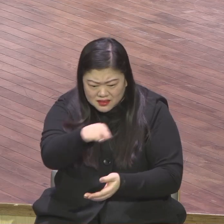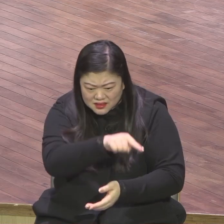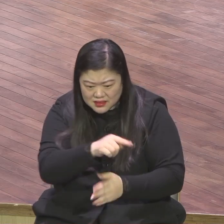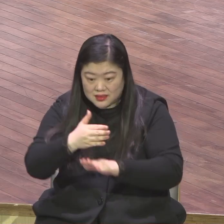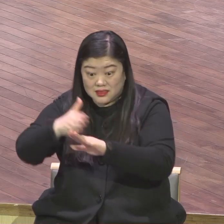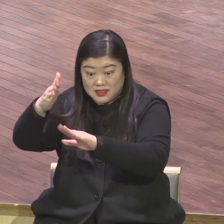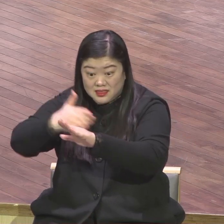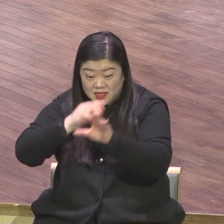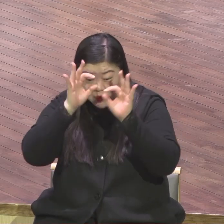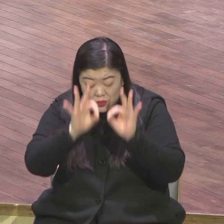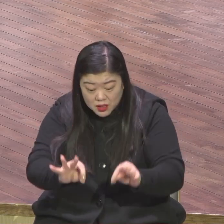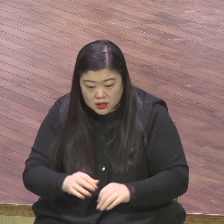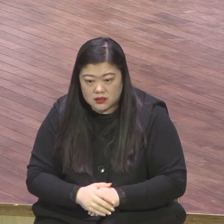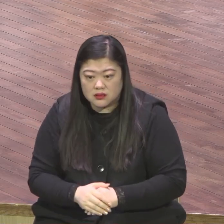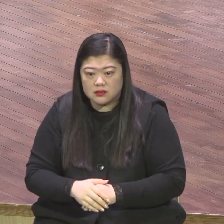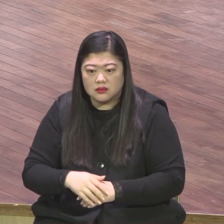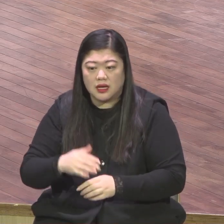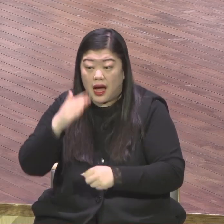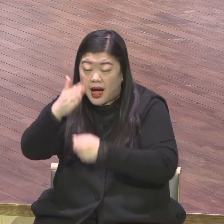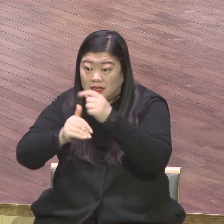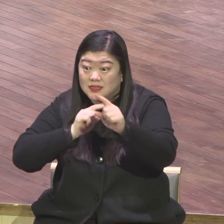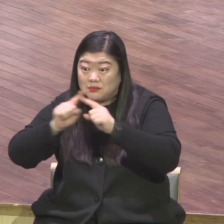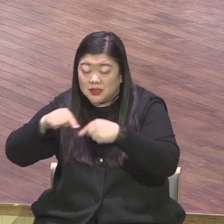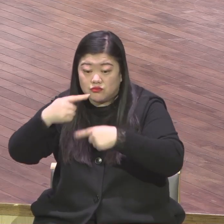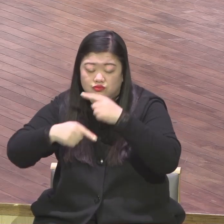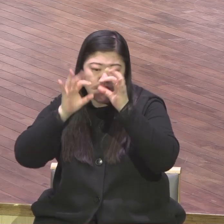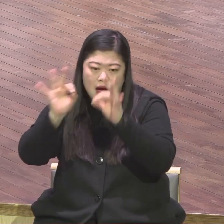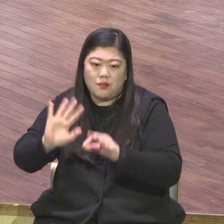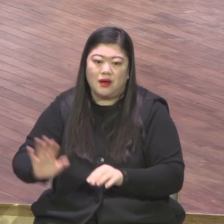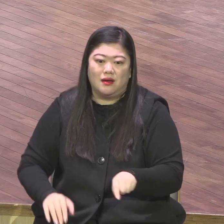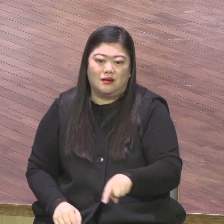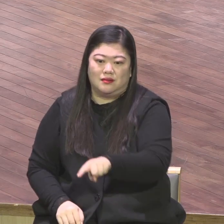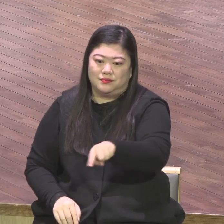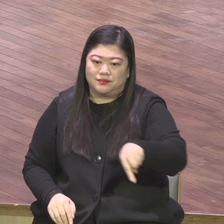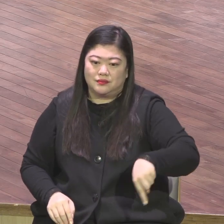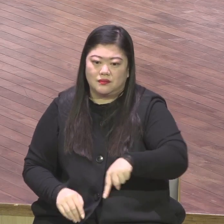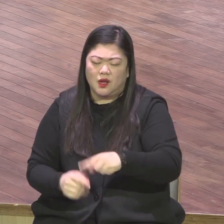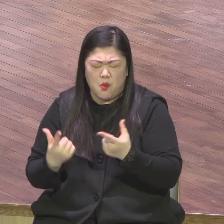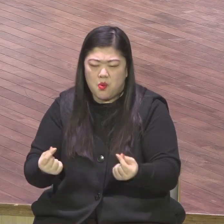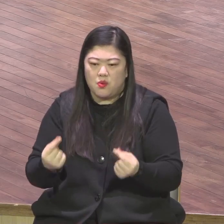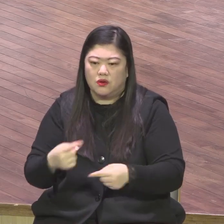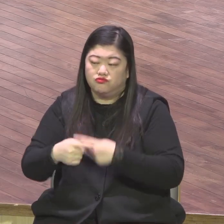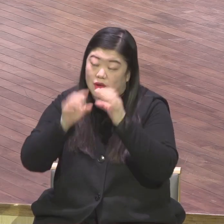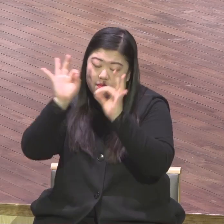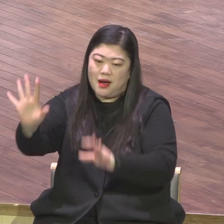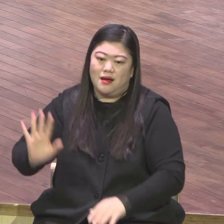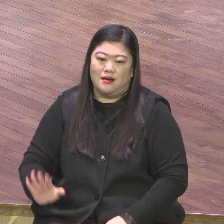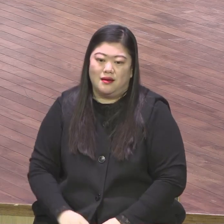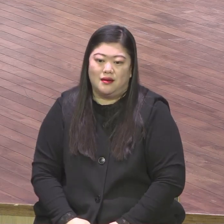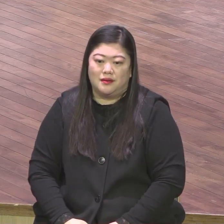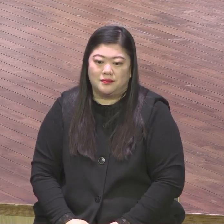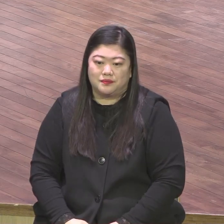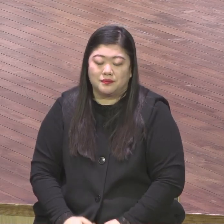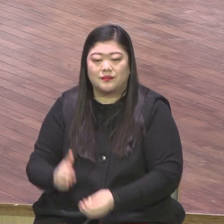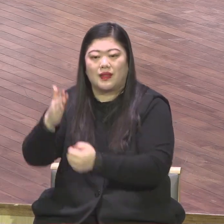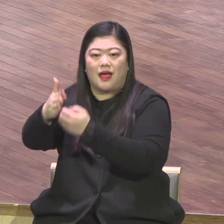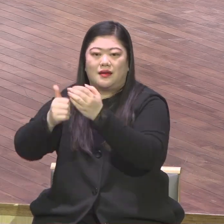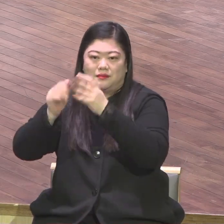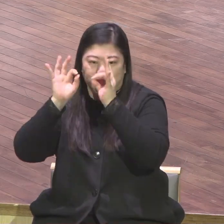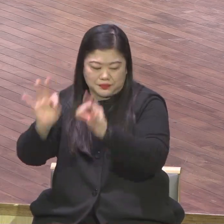듣지 못하는 데 있다 그랬어요 하나님의 말씀을 듣지 않았다 그걸 밝히고 있잖아요 주여와의 말씀이리라 보라 날이 이룰지라